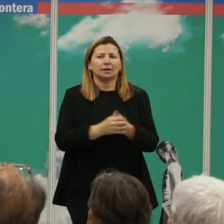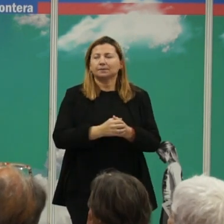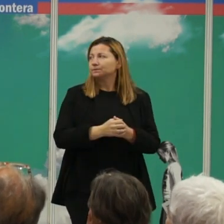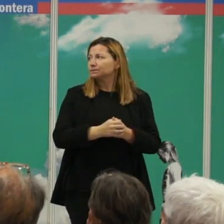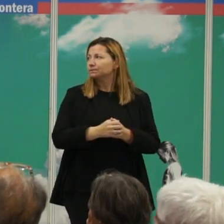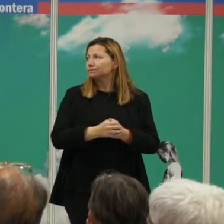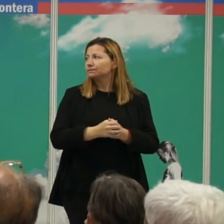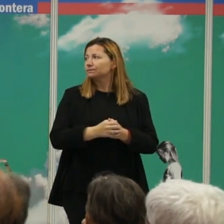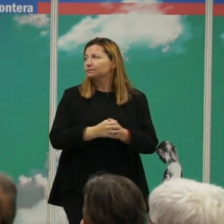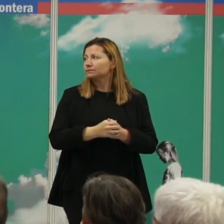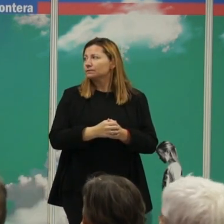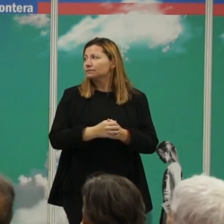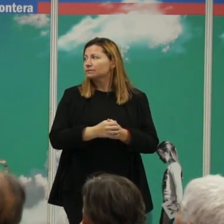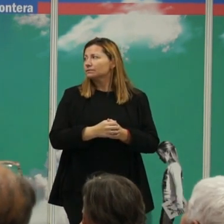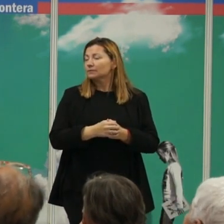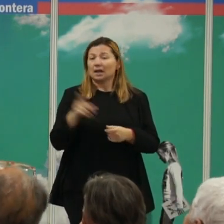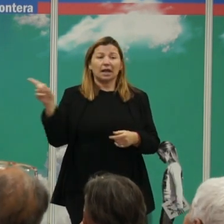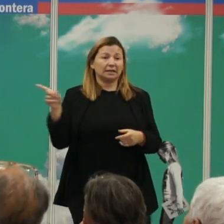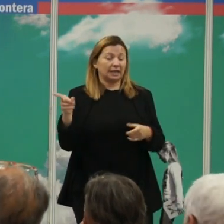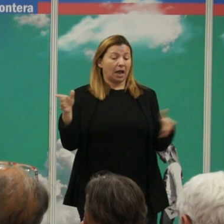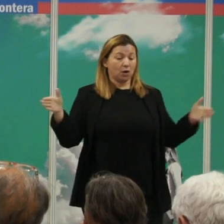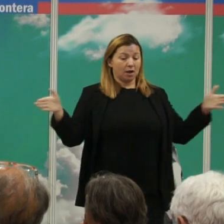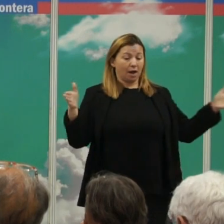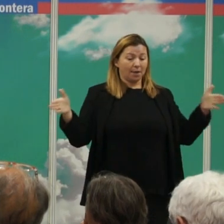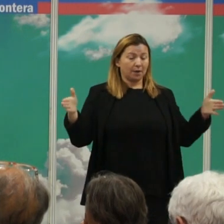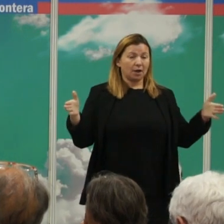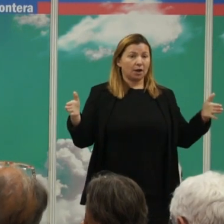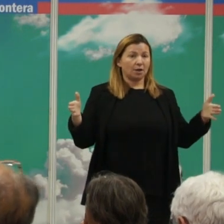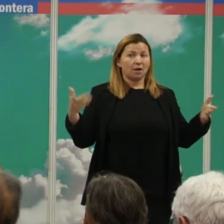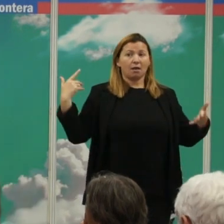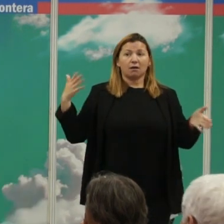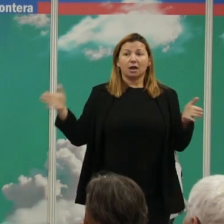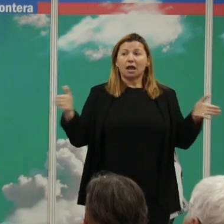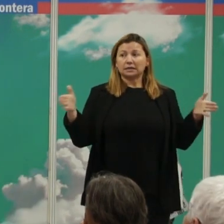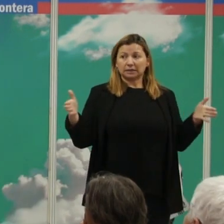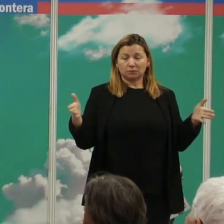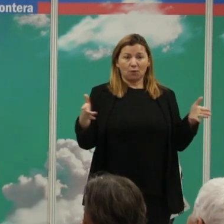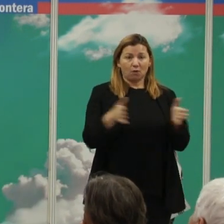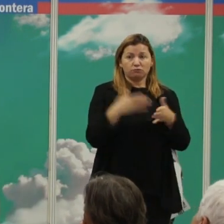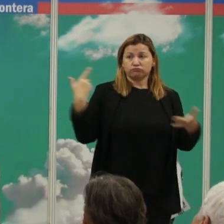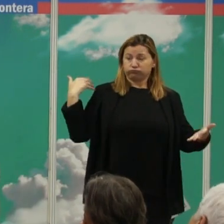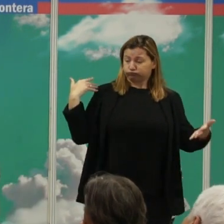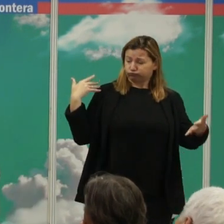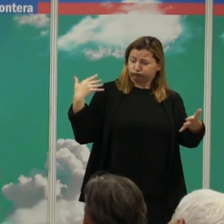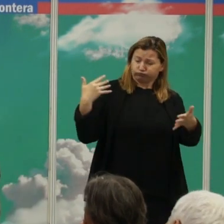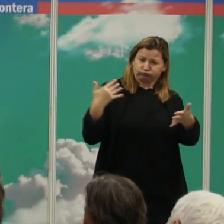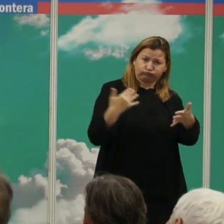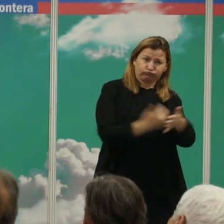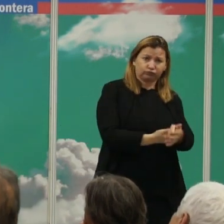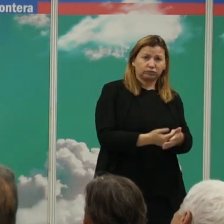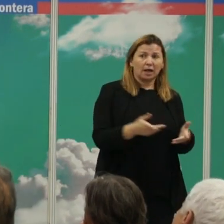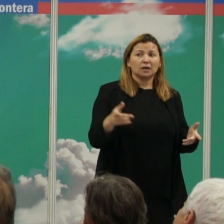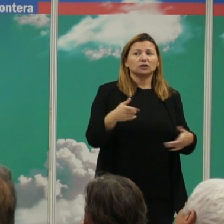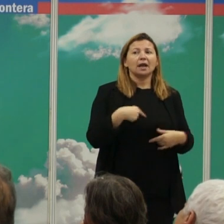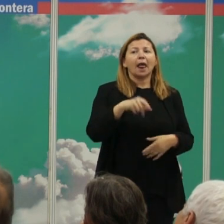aquí está representado el eje temporal el eje temporal de la historia humana esto sería la cronología del